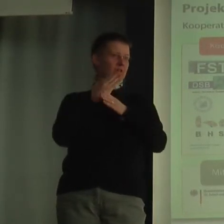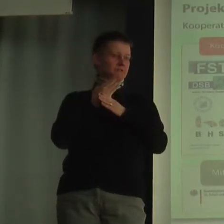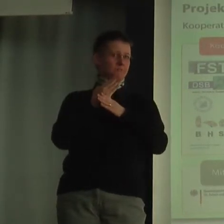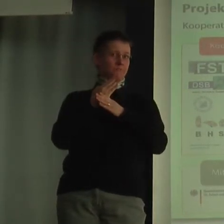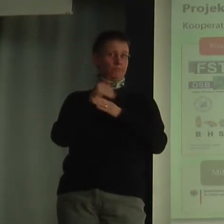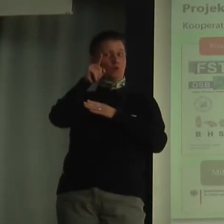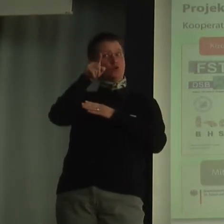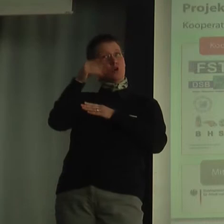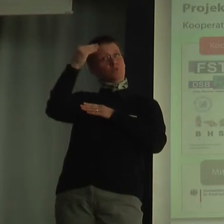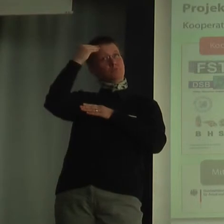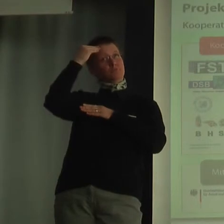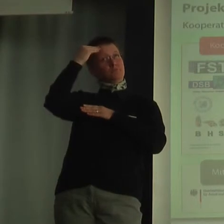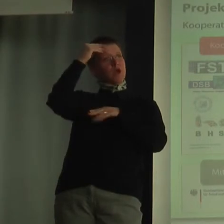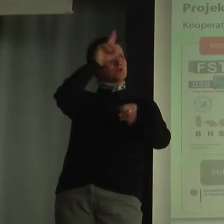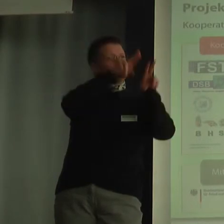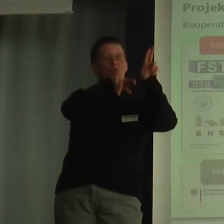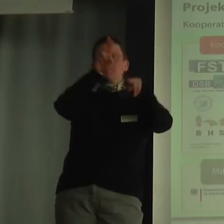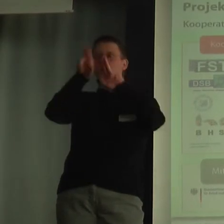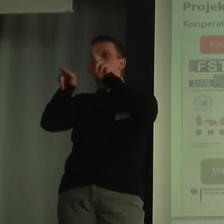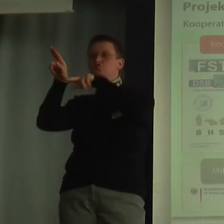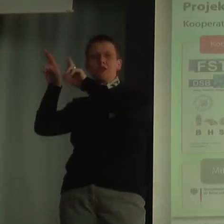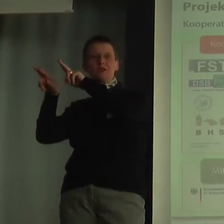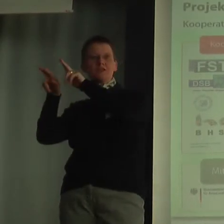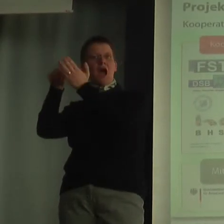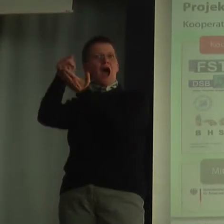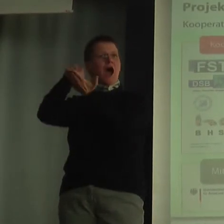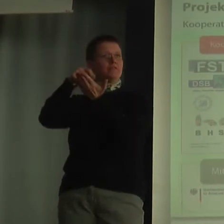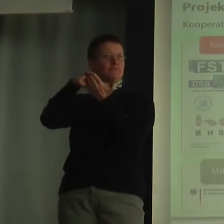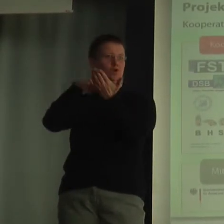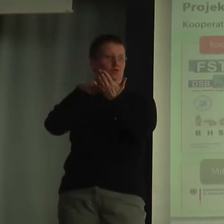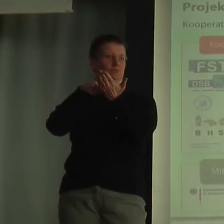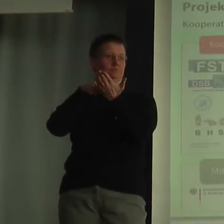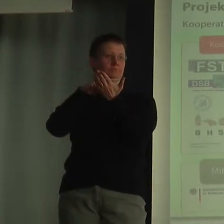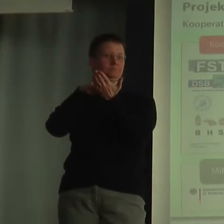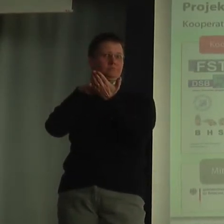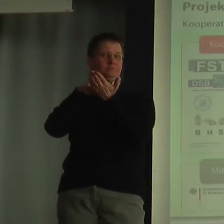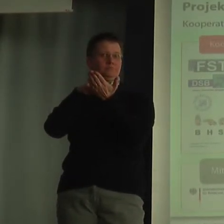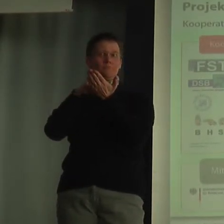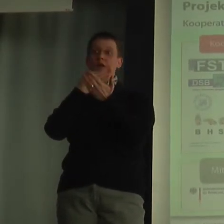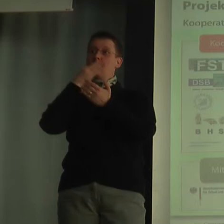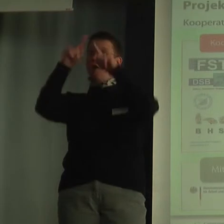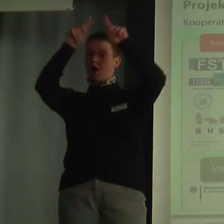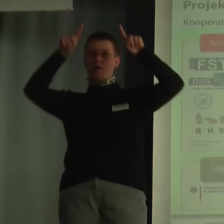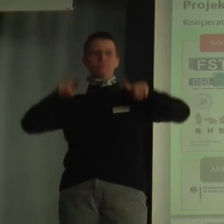wahrgenommen, wie unterschiedlich doch auch die Anforderungen sind. Der Fragebogen ist ein Kompromiss geworden.